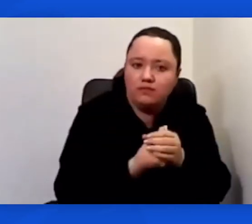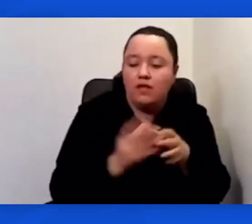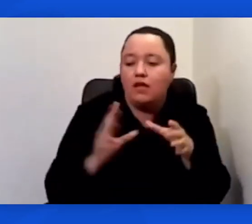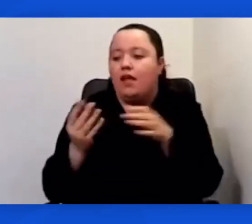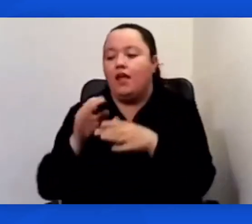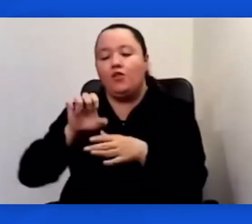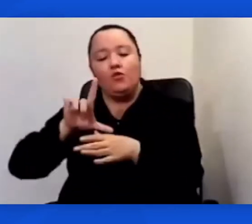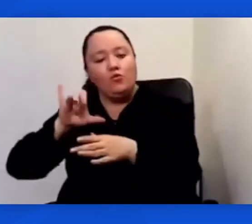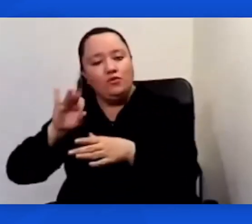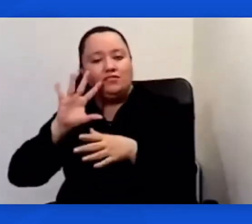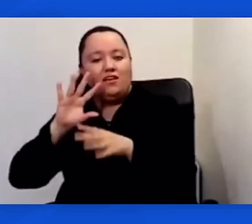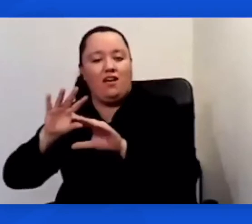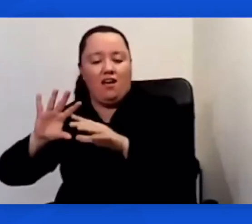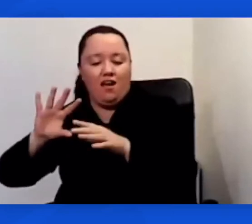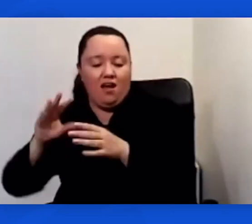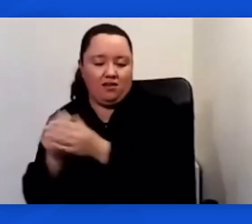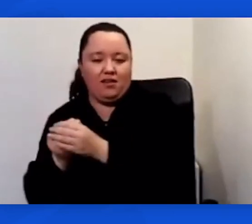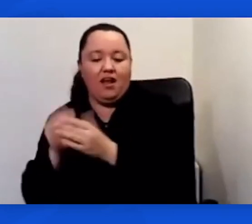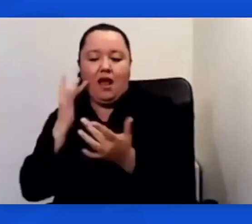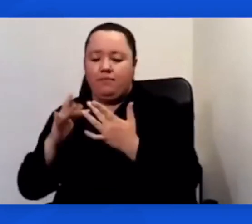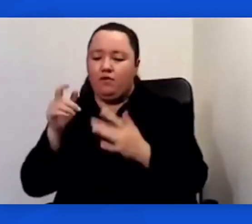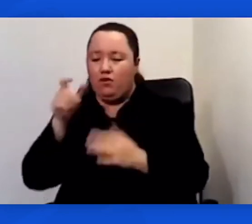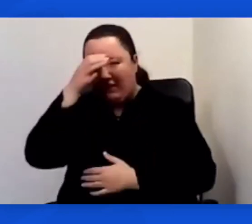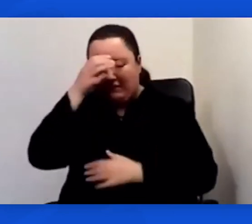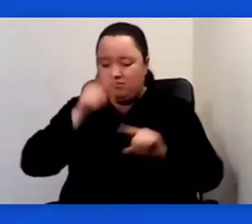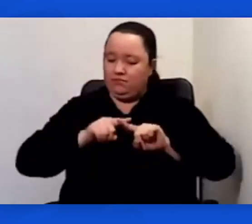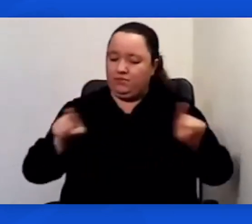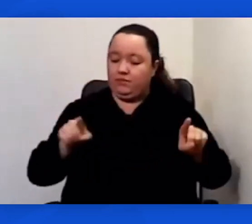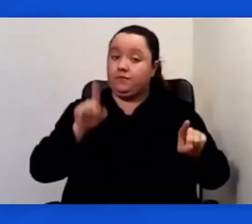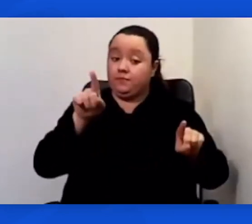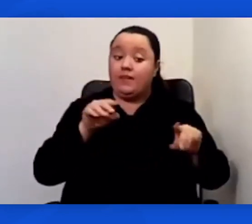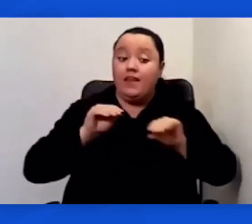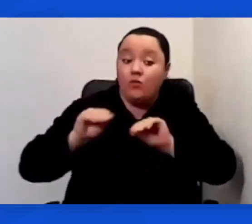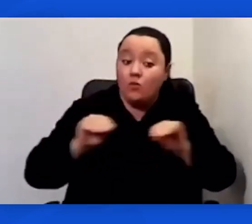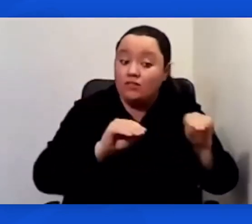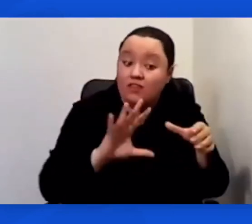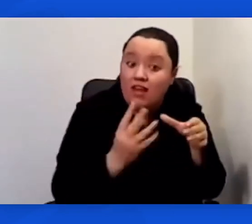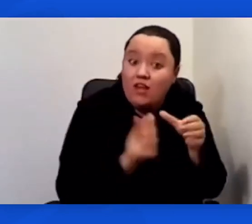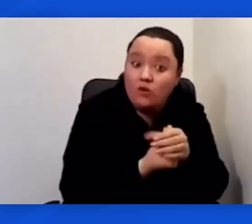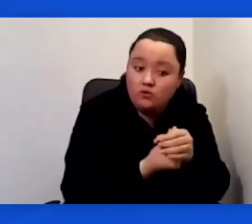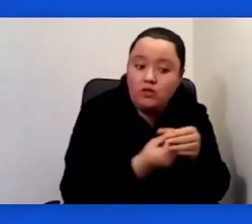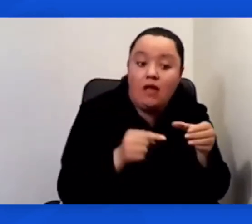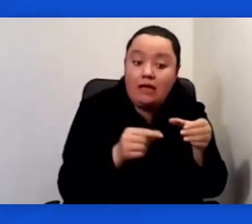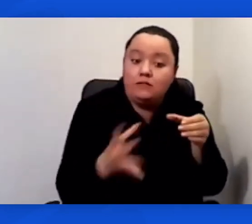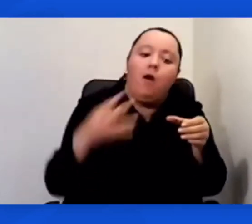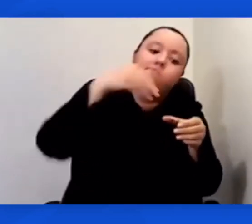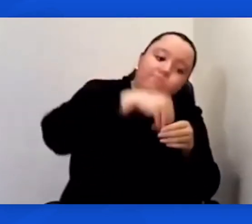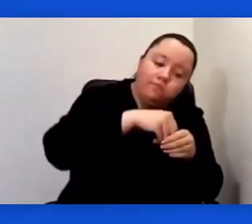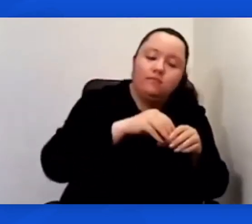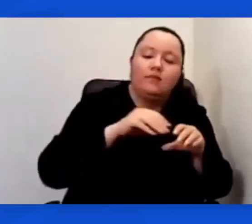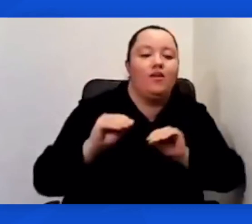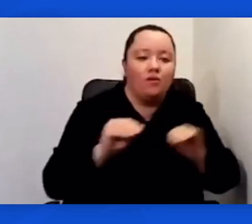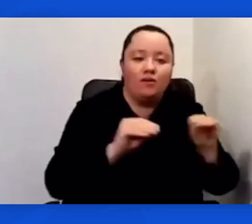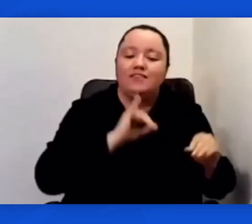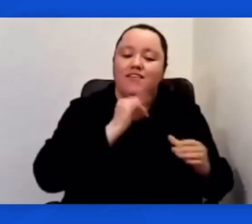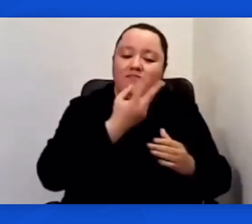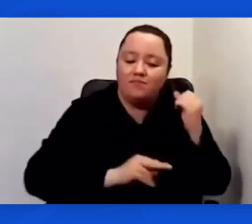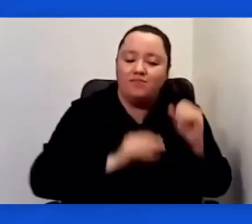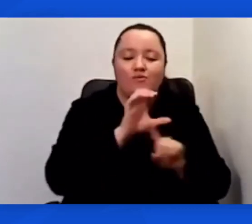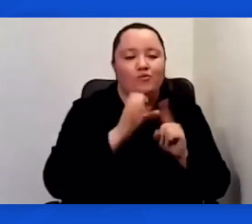Y la educación inclusiva ha encapsulado a la educación bilingüe y cultural para sordos. Es un debate político y en